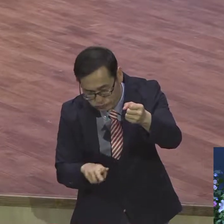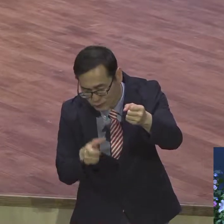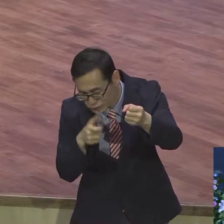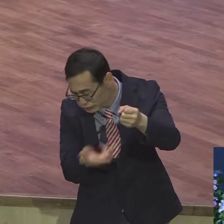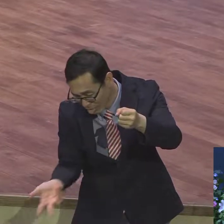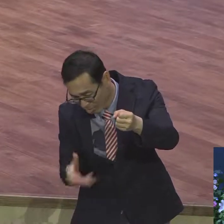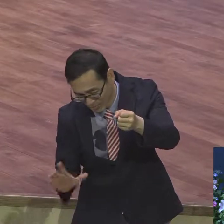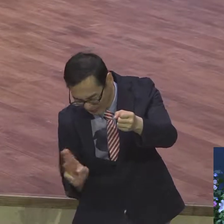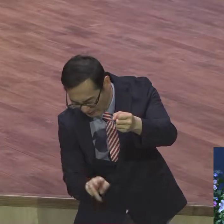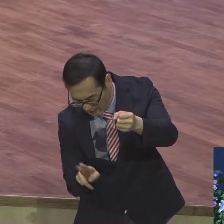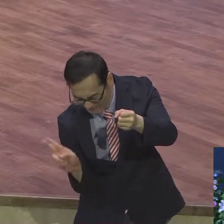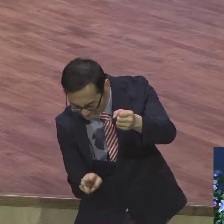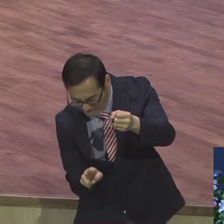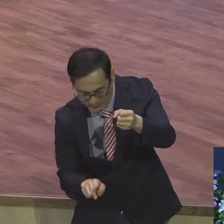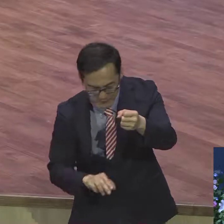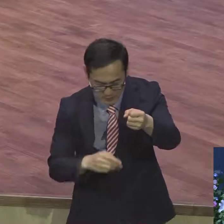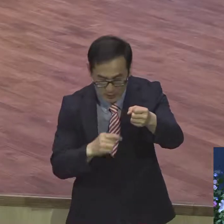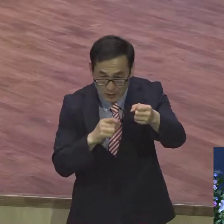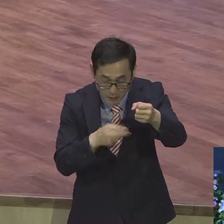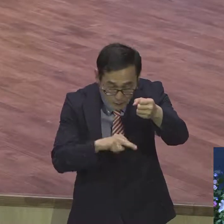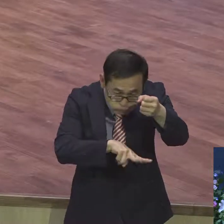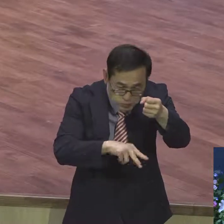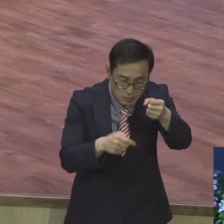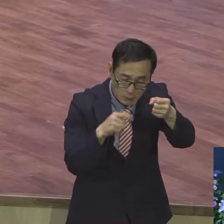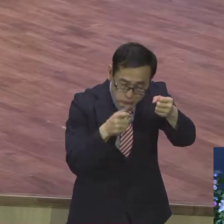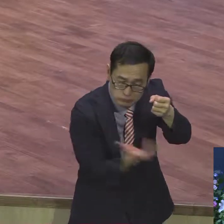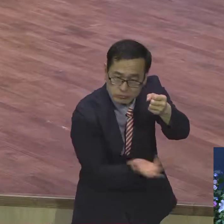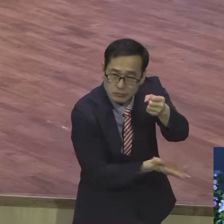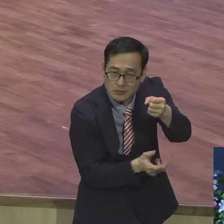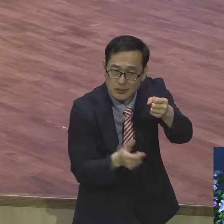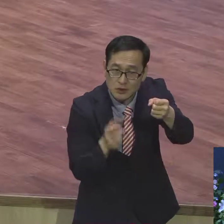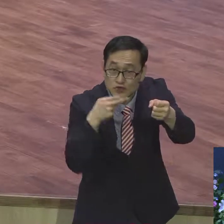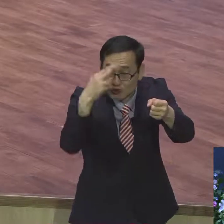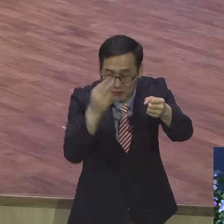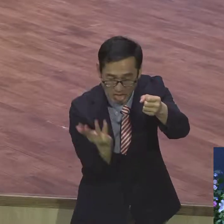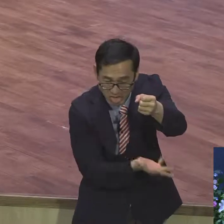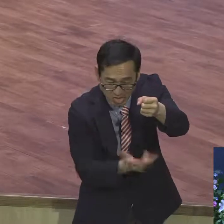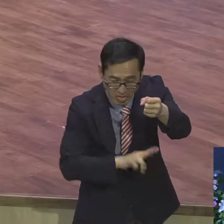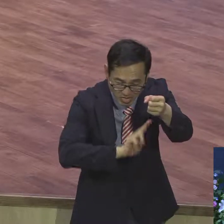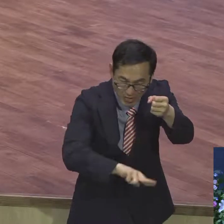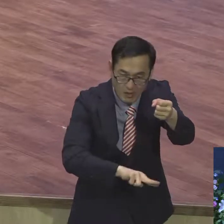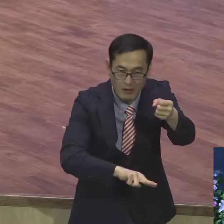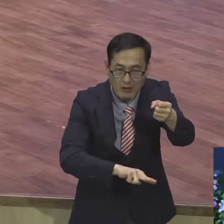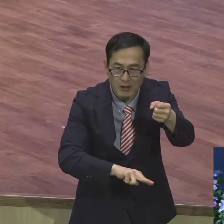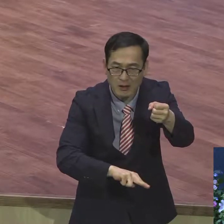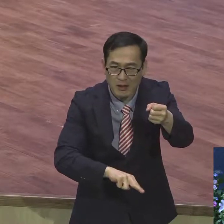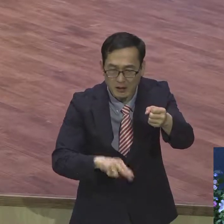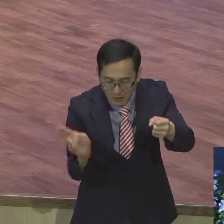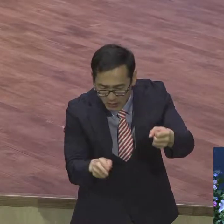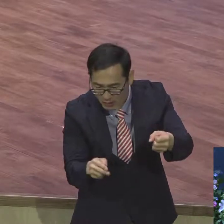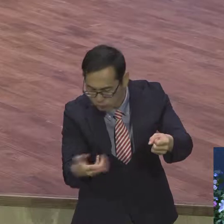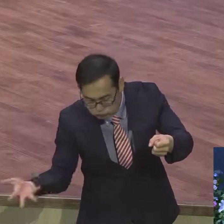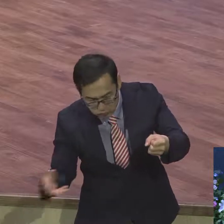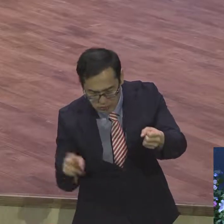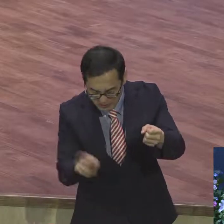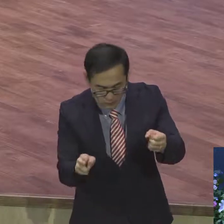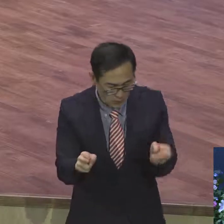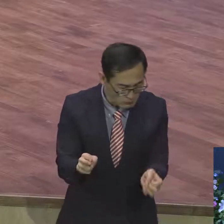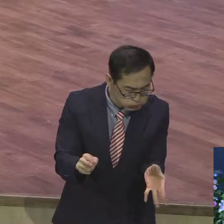말입니까? 날가 빠진 가죽부대 이 가죽부대는 이쪽이 터지면 이쪽이 기우면 저쪽이 터지고 저쪽이 기우면 이쪽이